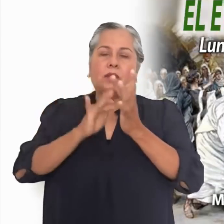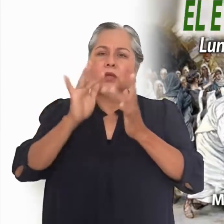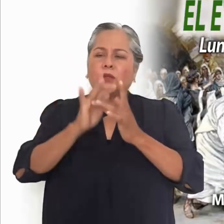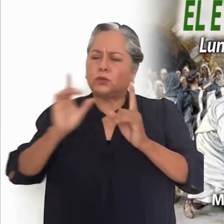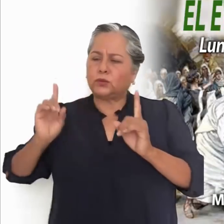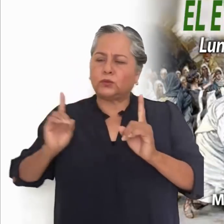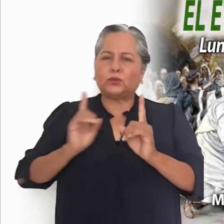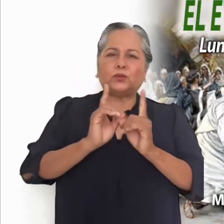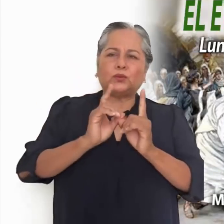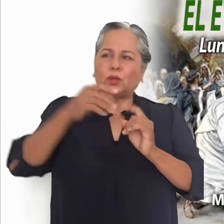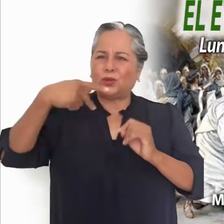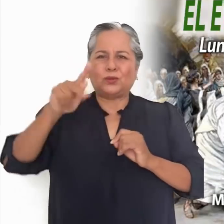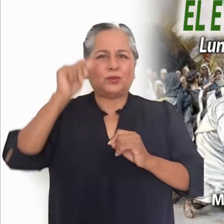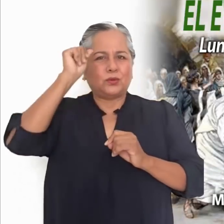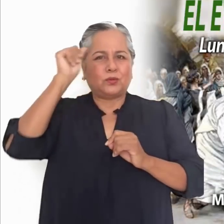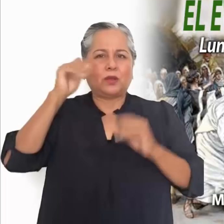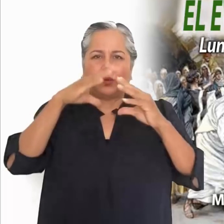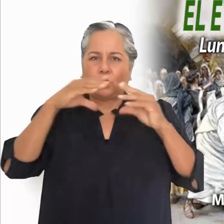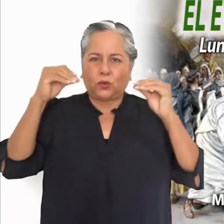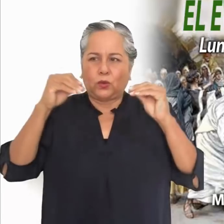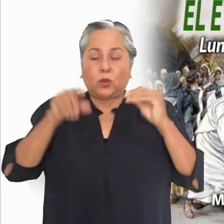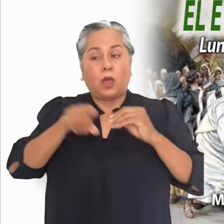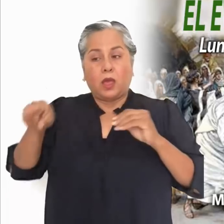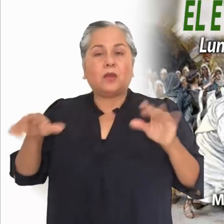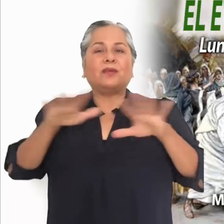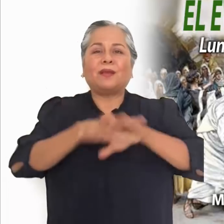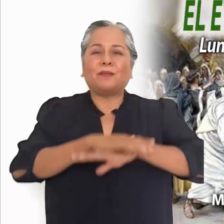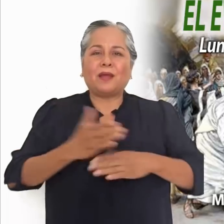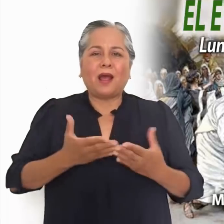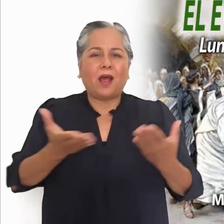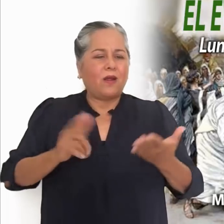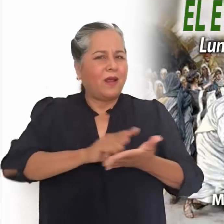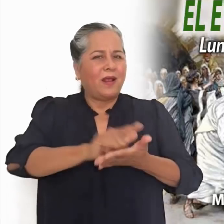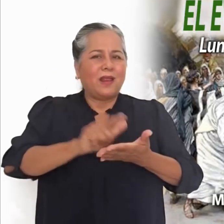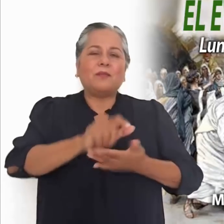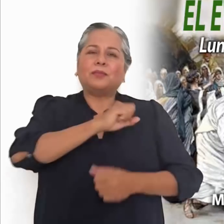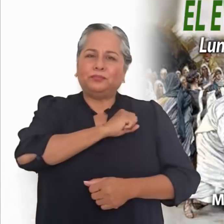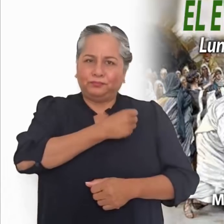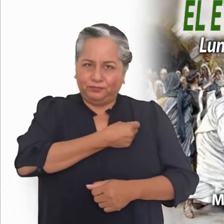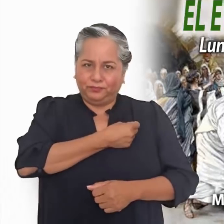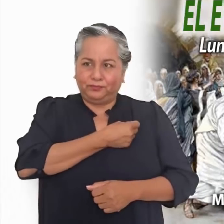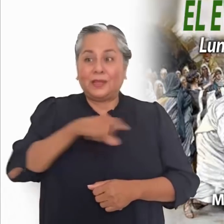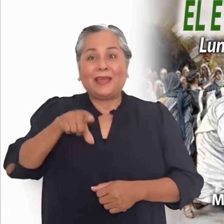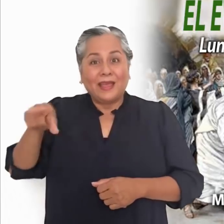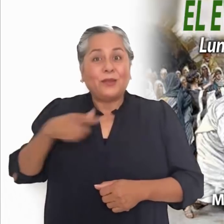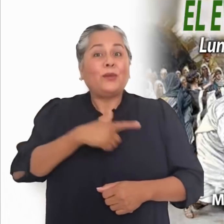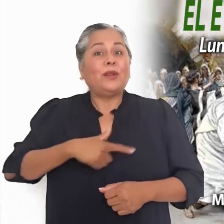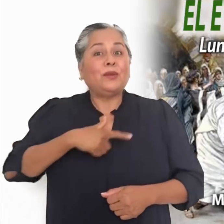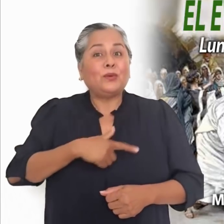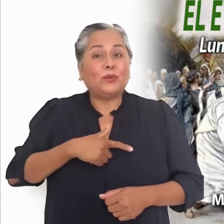limpios y sanos. Por eso lo siguen, por eso lo buscan, y provoca multitudes.